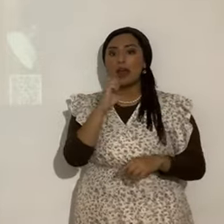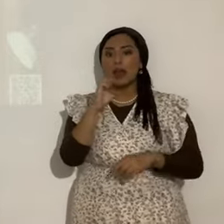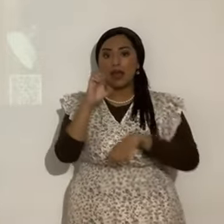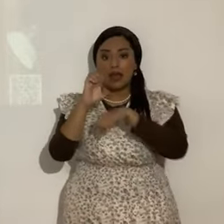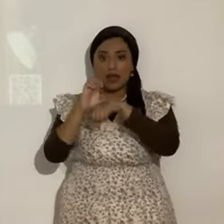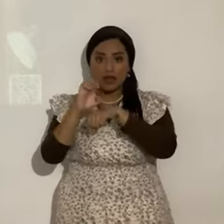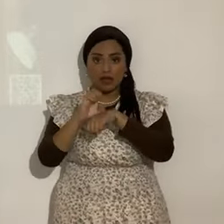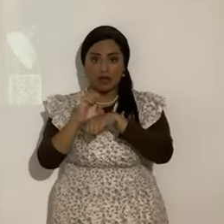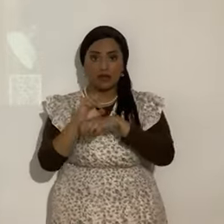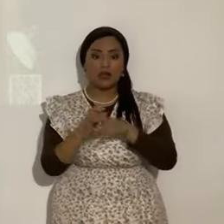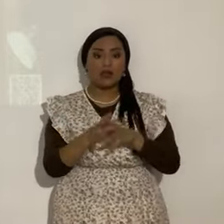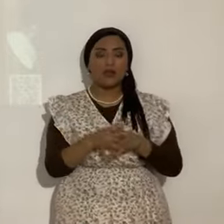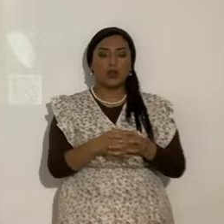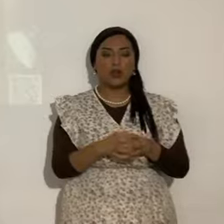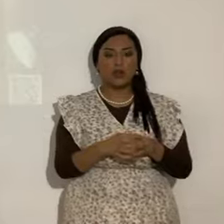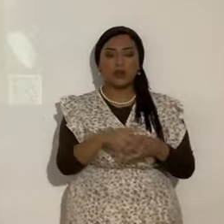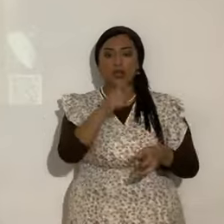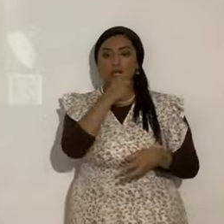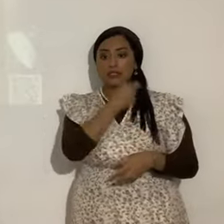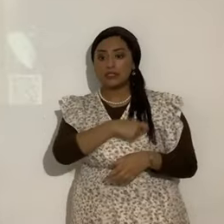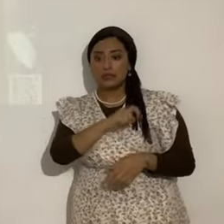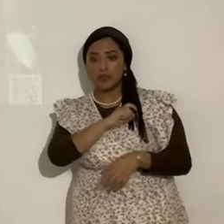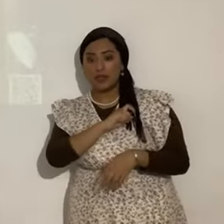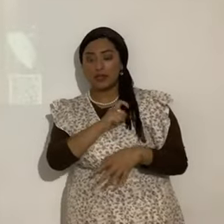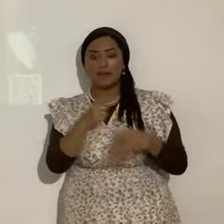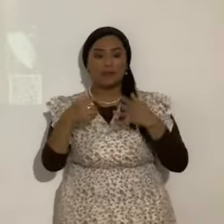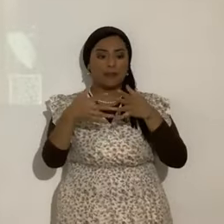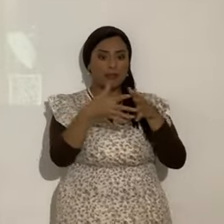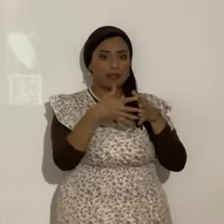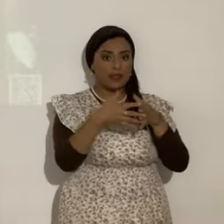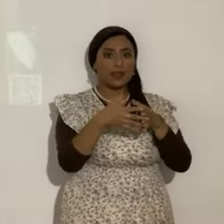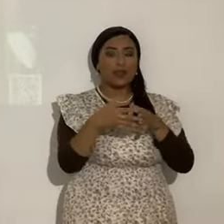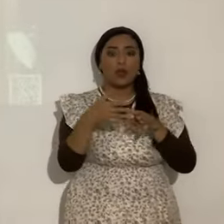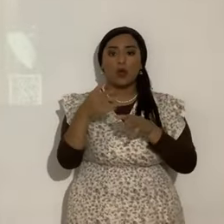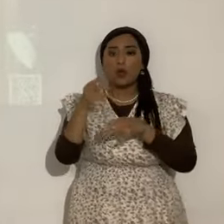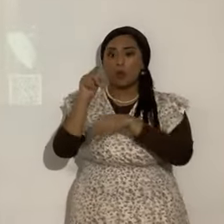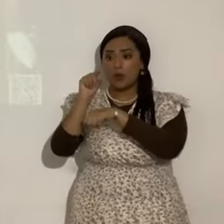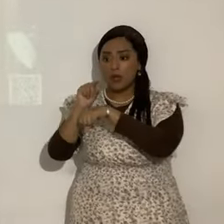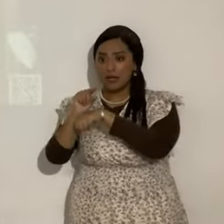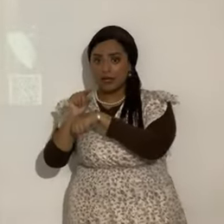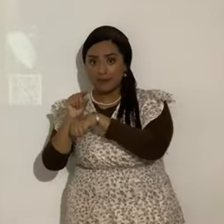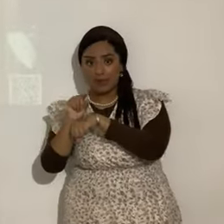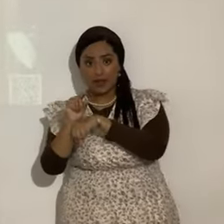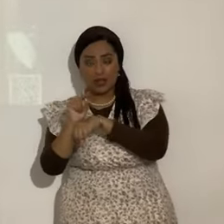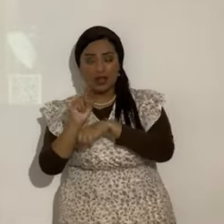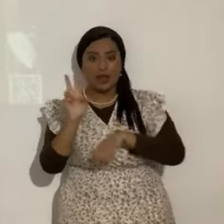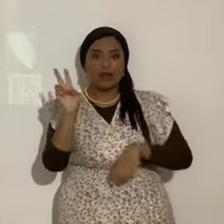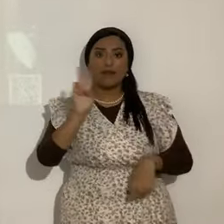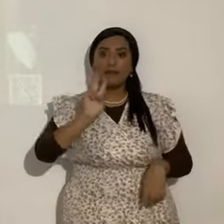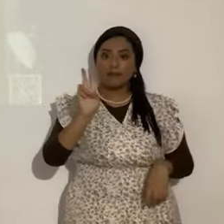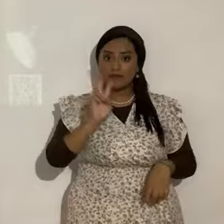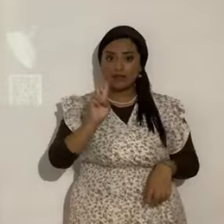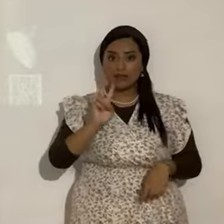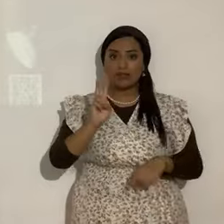El Salvador. España. Estados Unidos. Finlandia. Grecia. Honduras. Holanda. Inglaterra. Isla de Curacao.